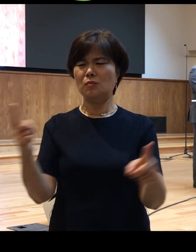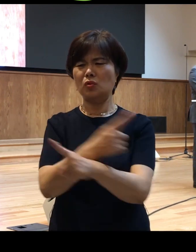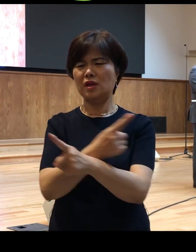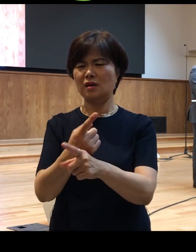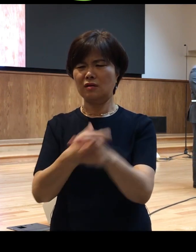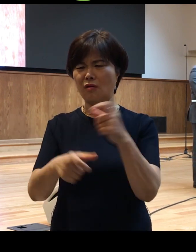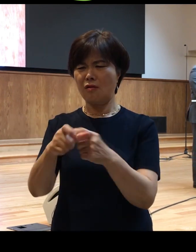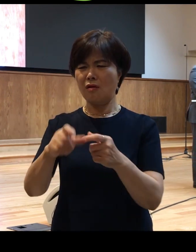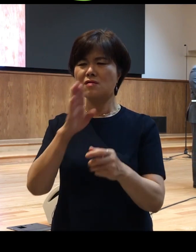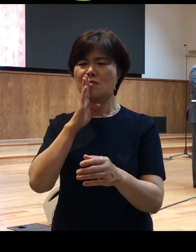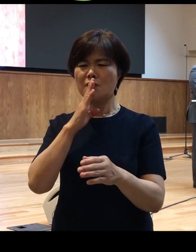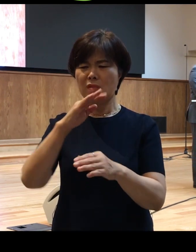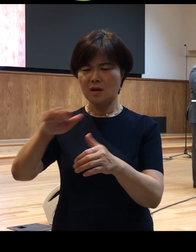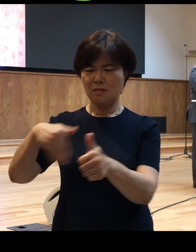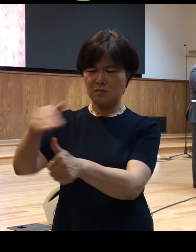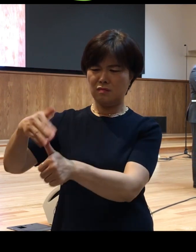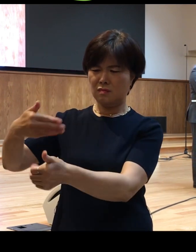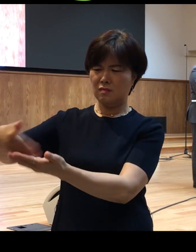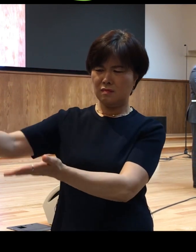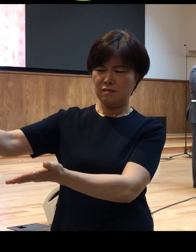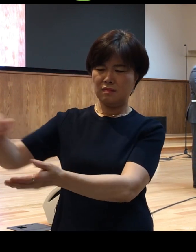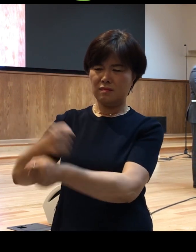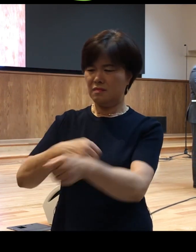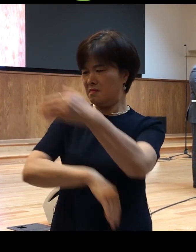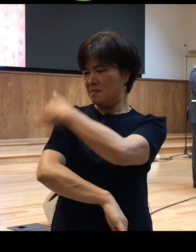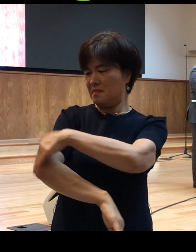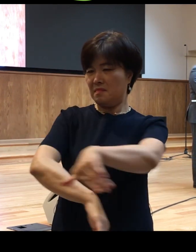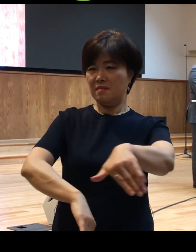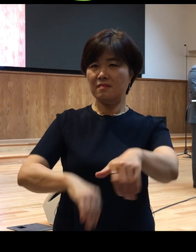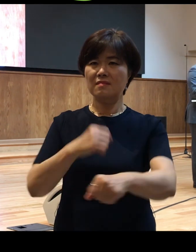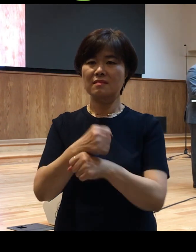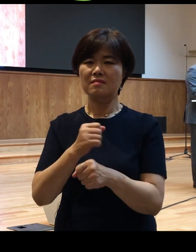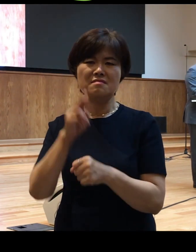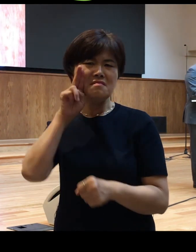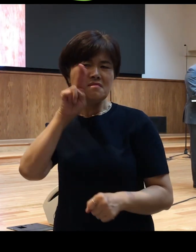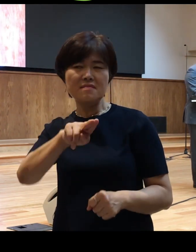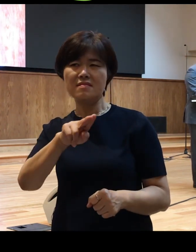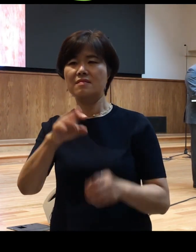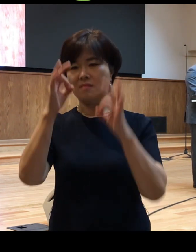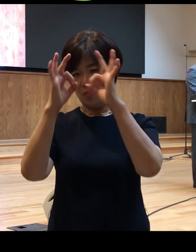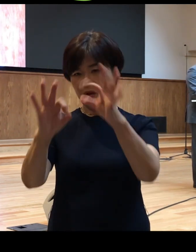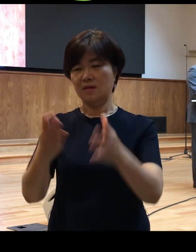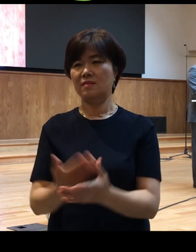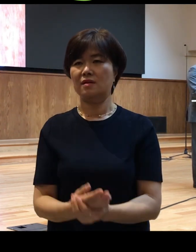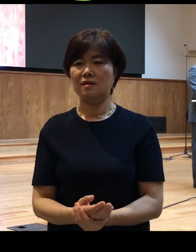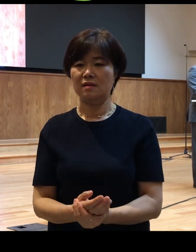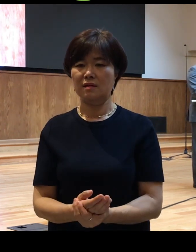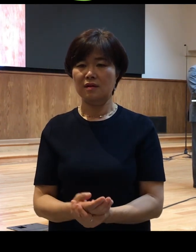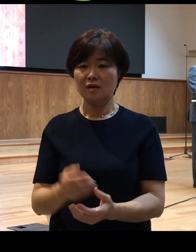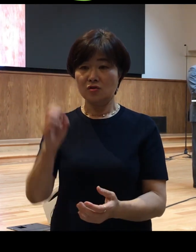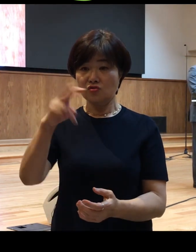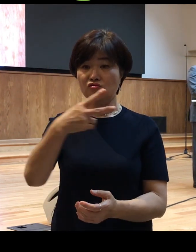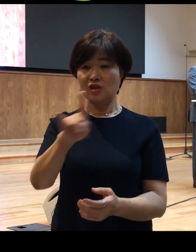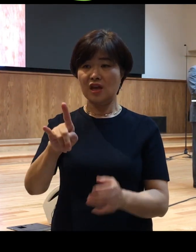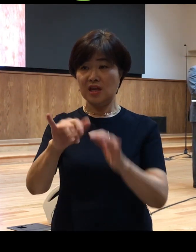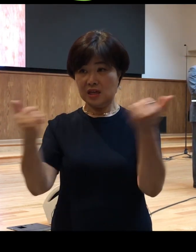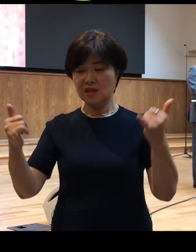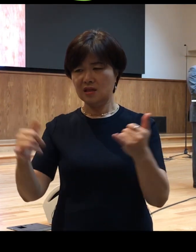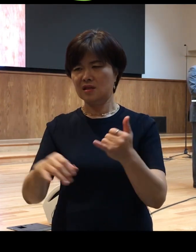없을 정도로 참담했다는 것을 우리가 엿볼 수 있습니다 여러분 유대인은 장애를 하나님의